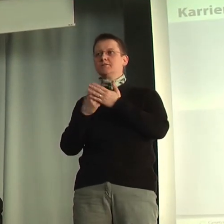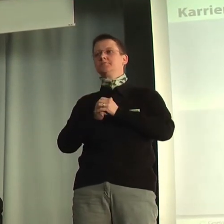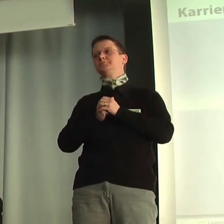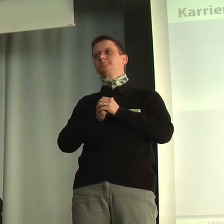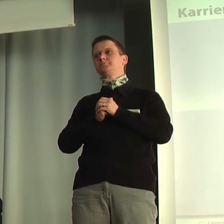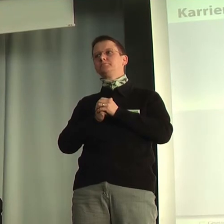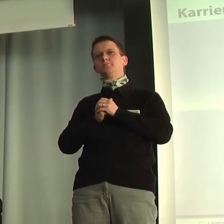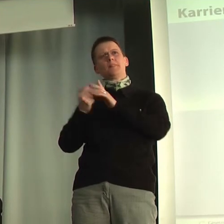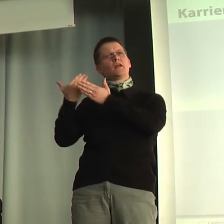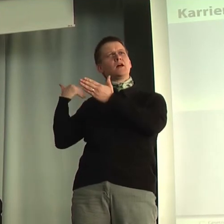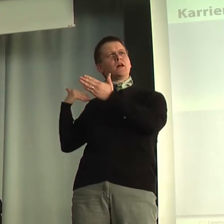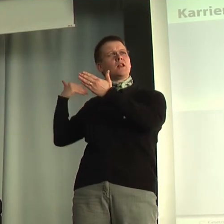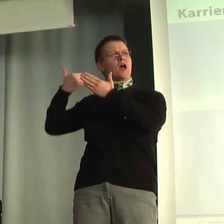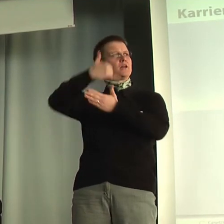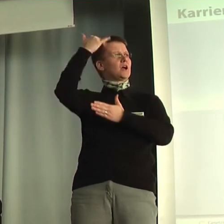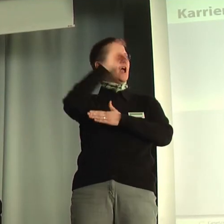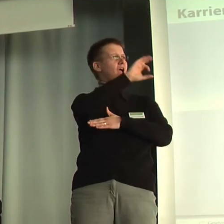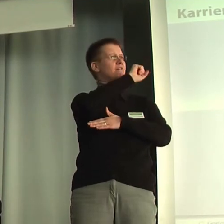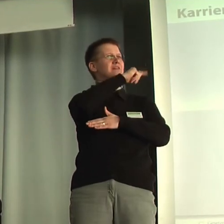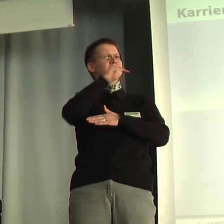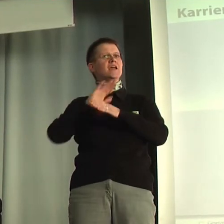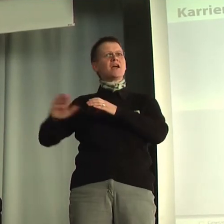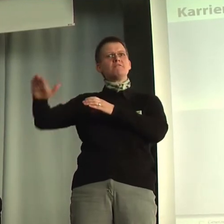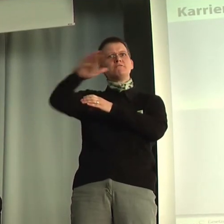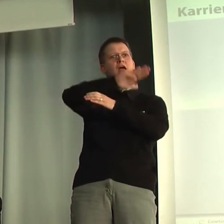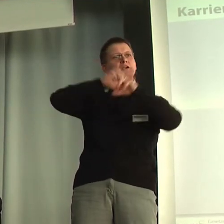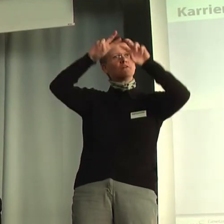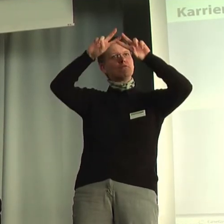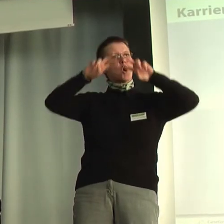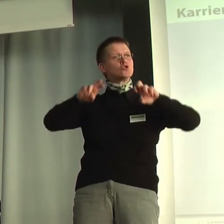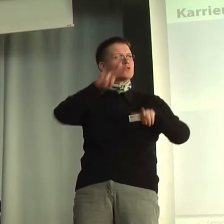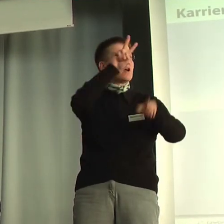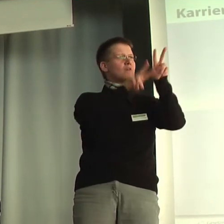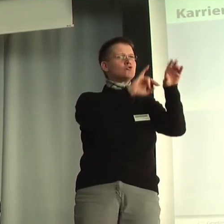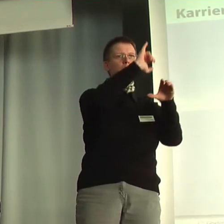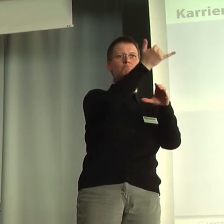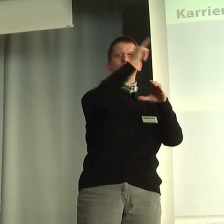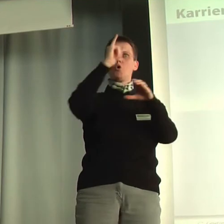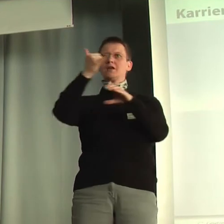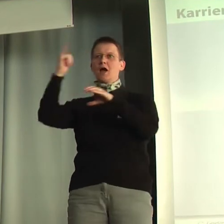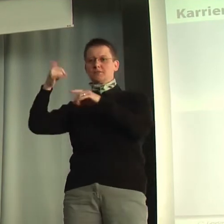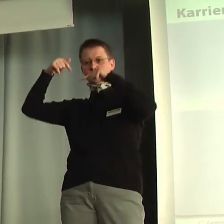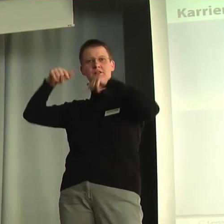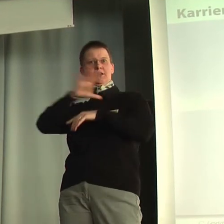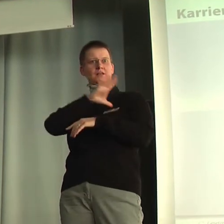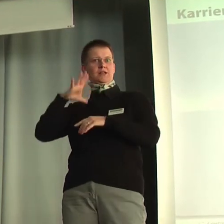langjähriger FST-Feldforschung in verschiedenen Projekten. Hier in Sachsen haben